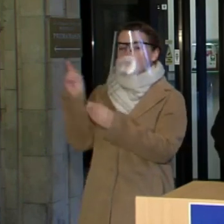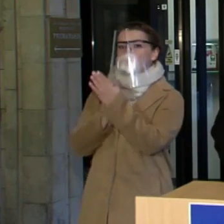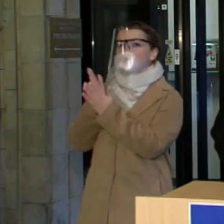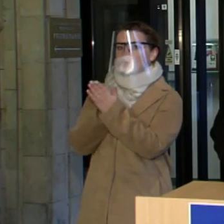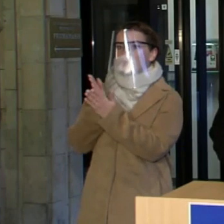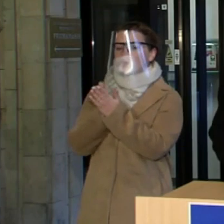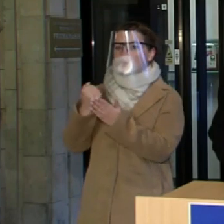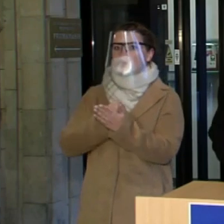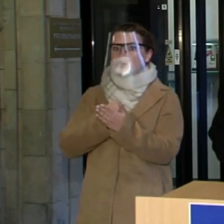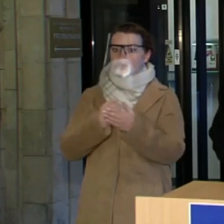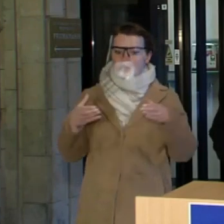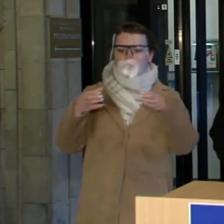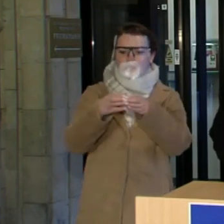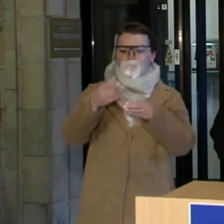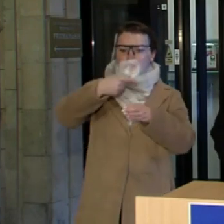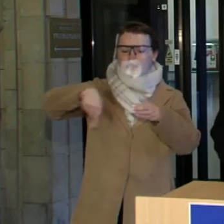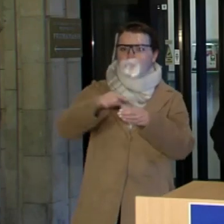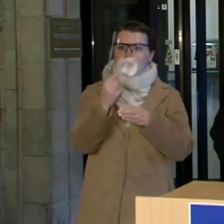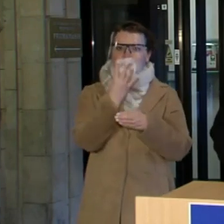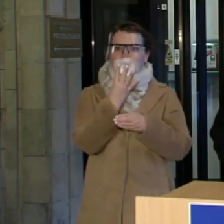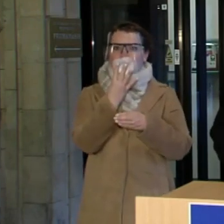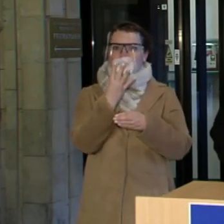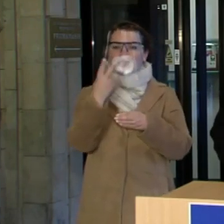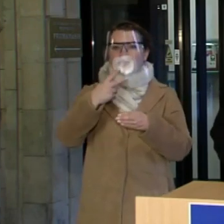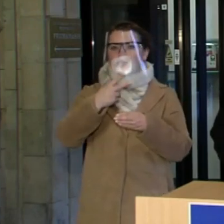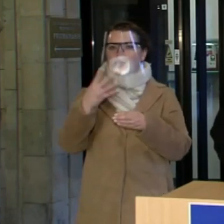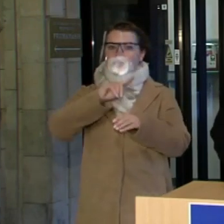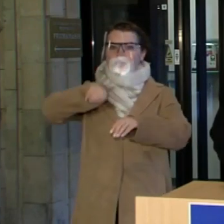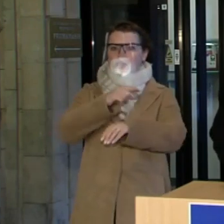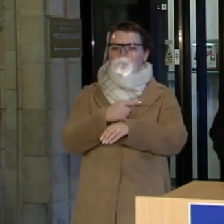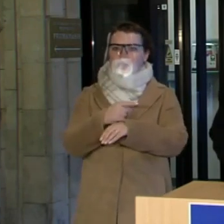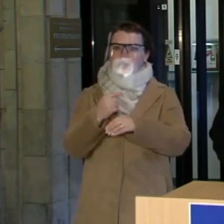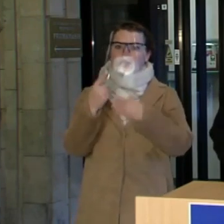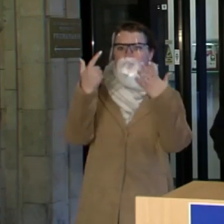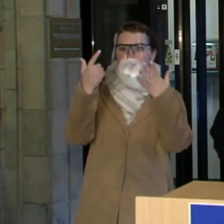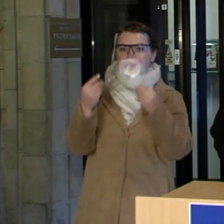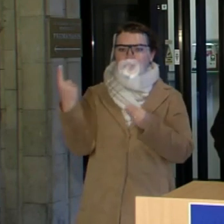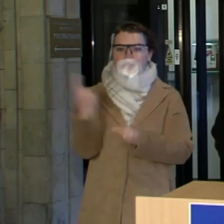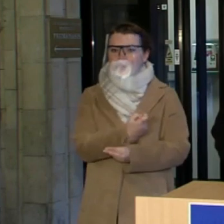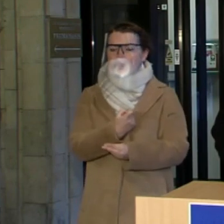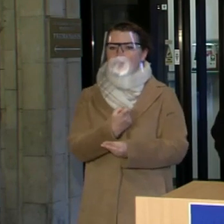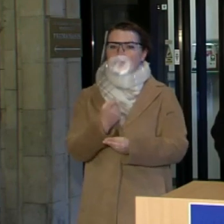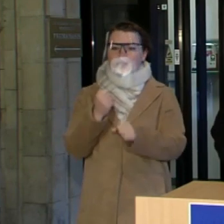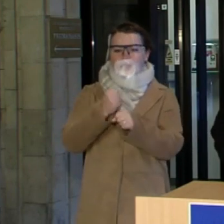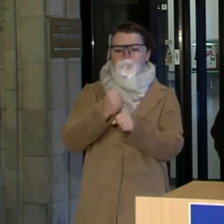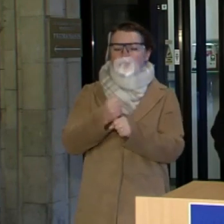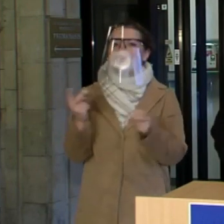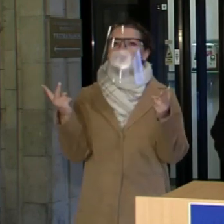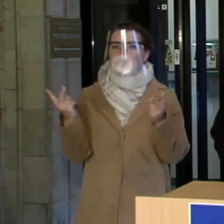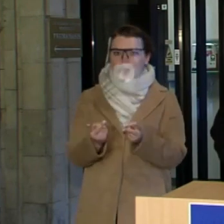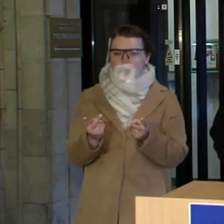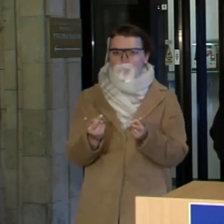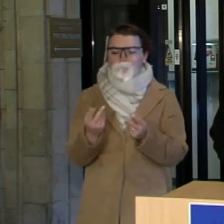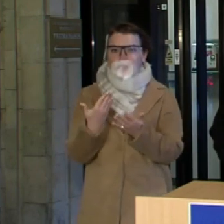štabai veikiantys 24 septyni principų yra labai reikalingi. Jie padeda